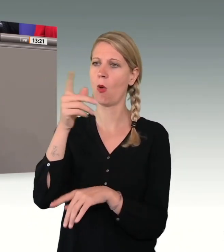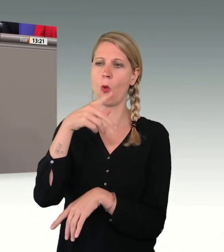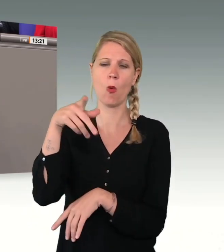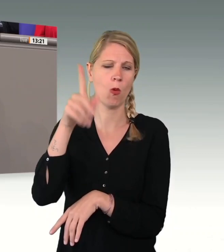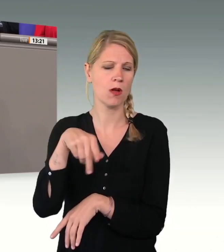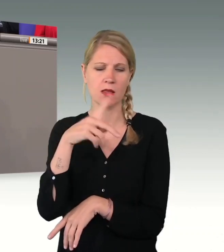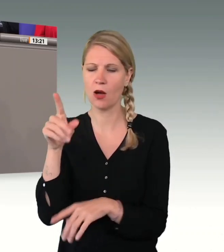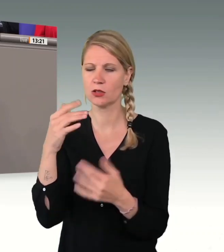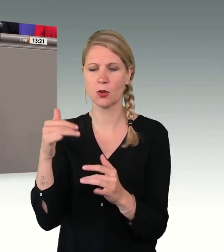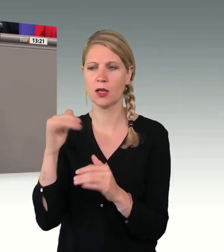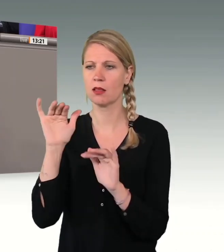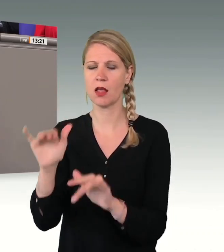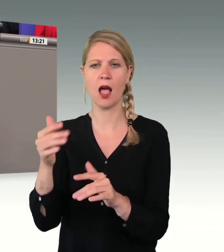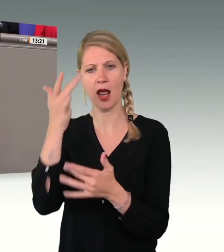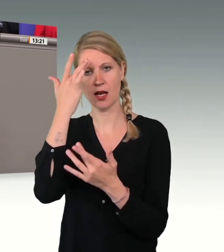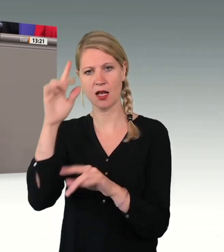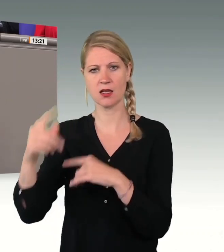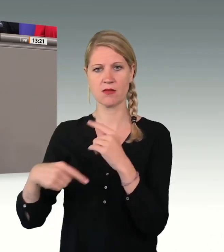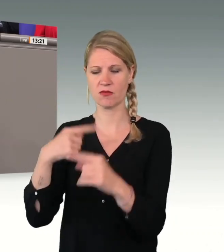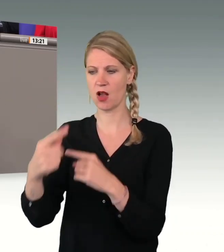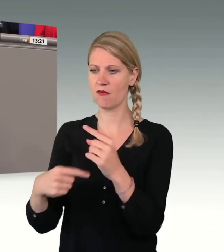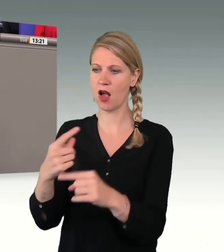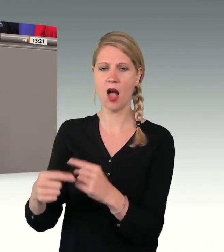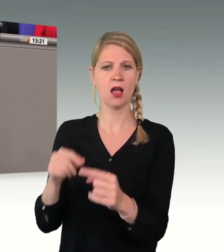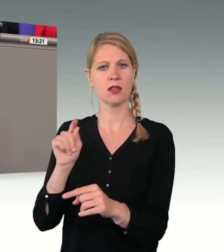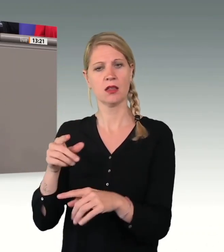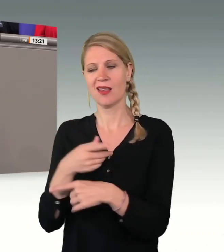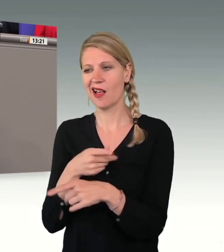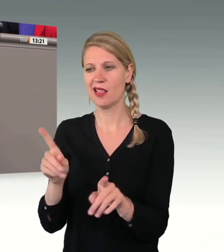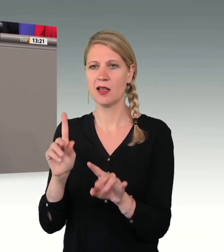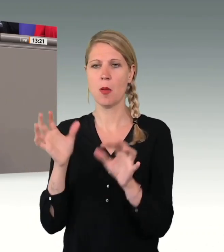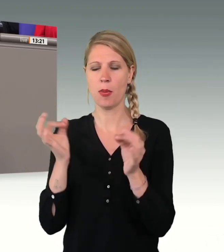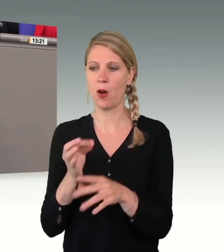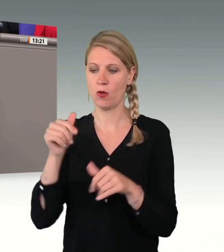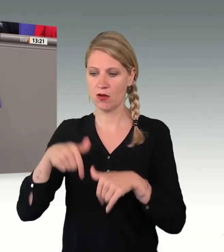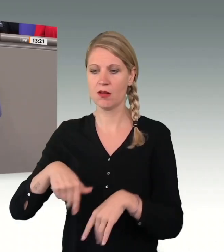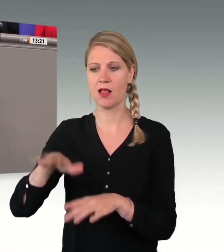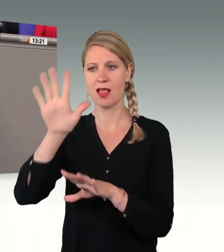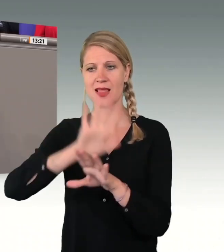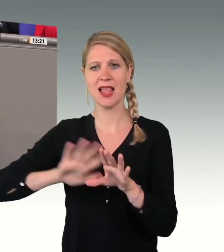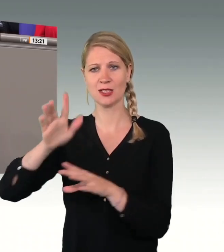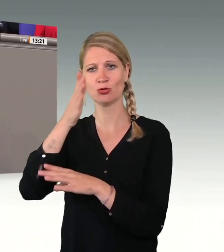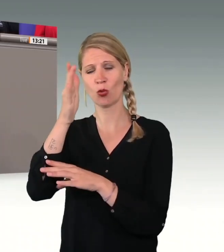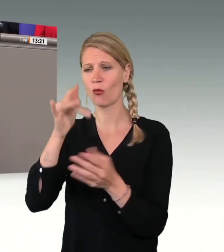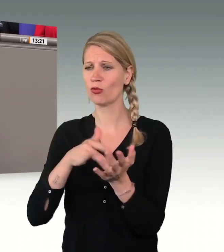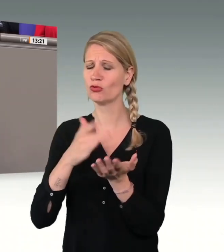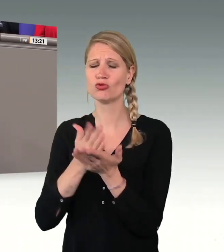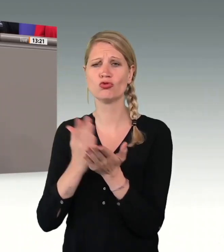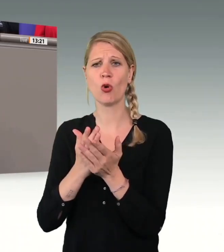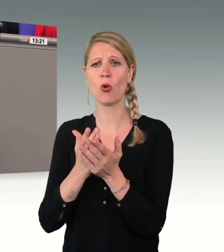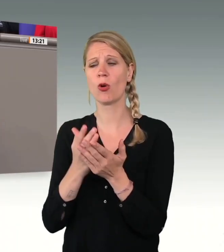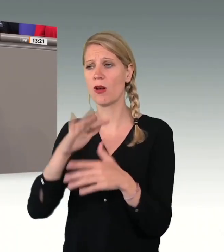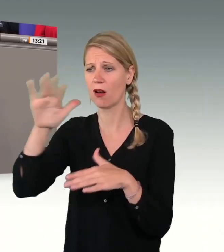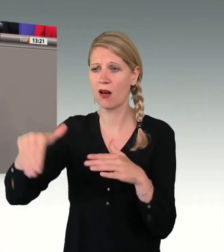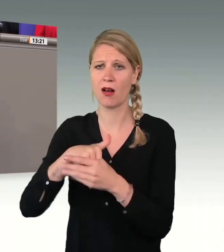anderen Duldungsformaten sich bewegen, all diejenigen brauchen eine Zukunft in diesem Land. Denn Sie sind schon Teil dieses Landes, und Sie sind die